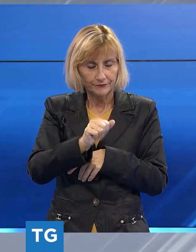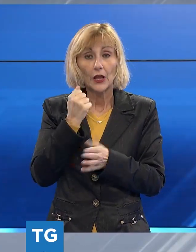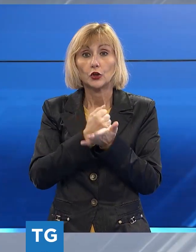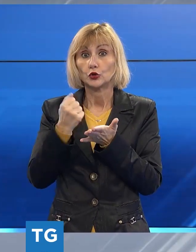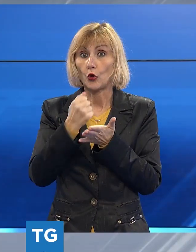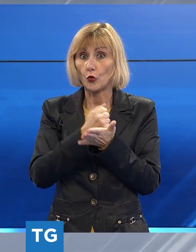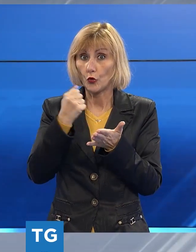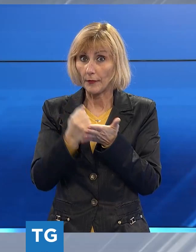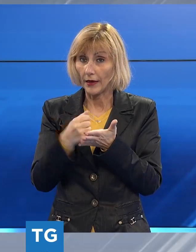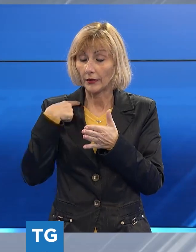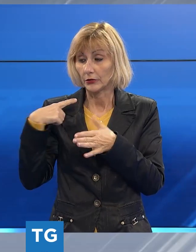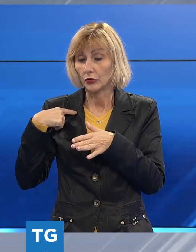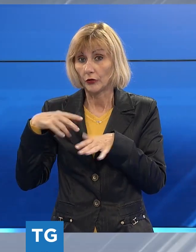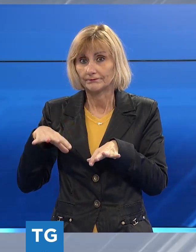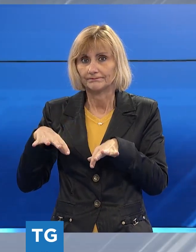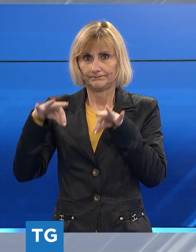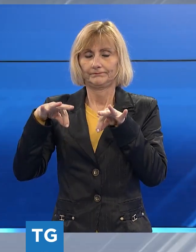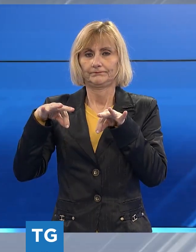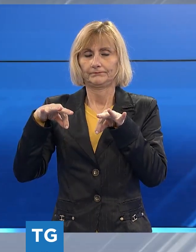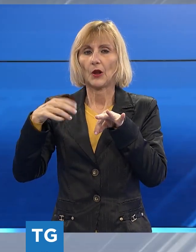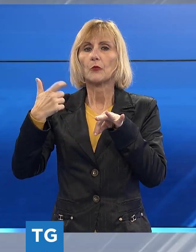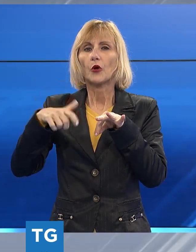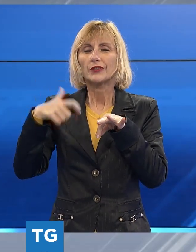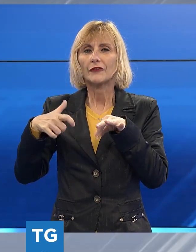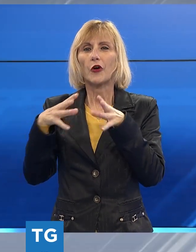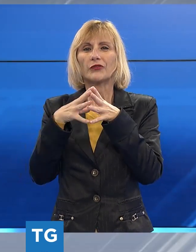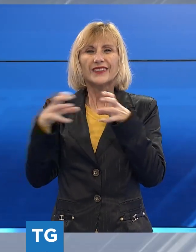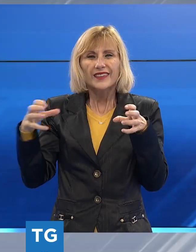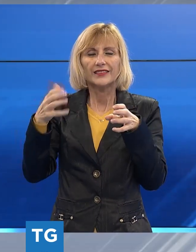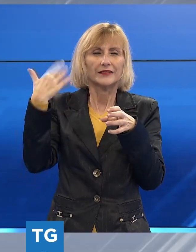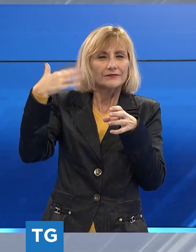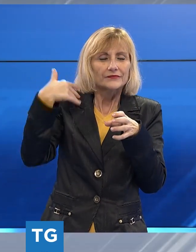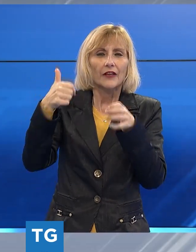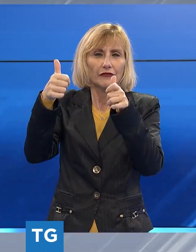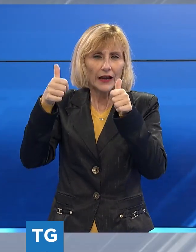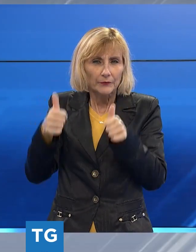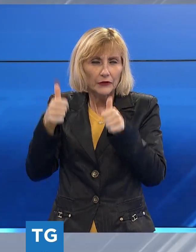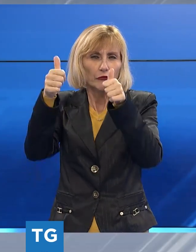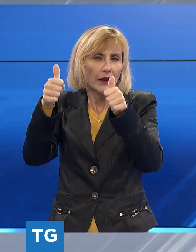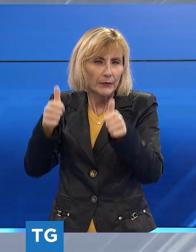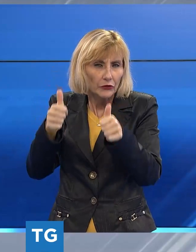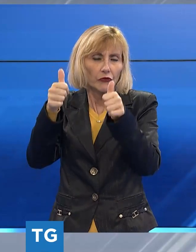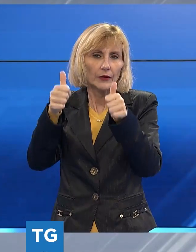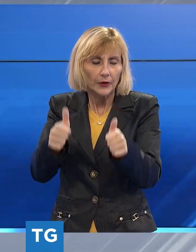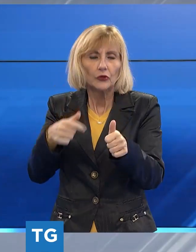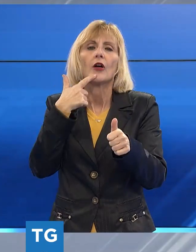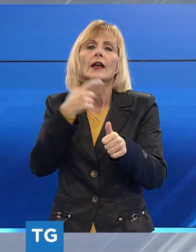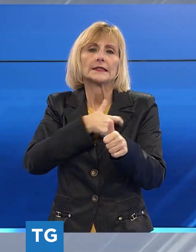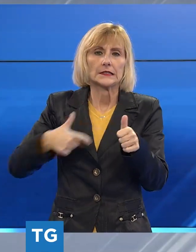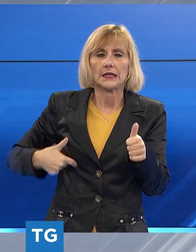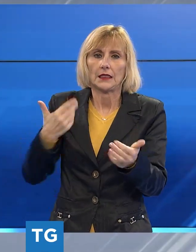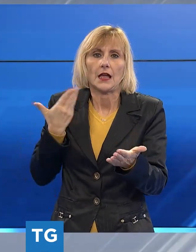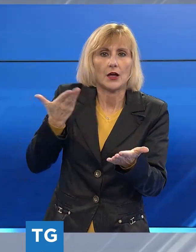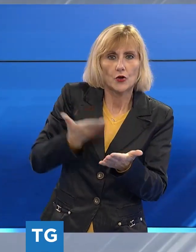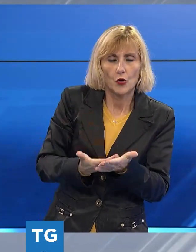stop durato alcuni anni a causa dei fallimenti delle ditte impegnati nei lavori, è stato presentato dal sindaco Mario Pardini e dall